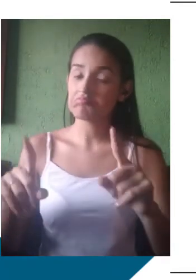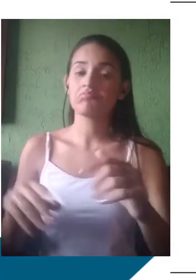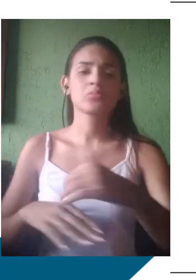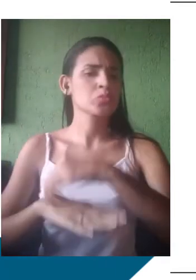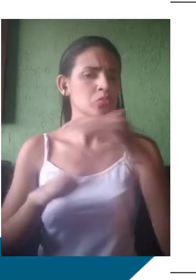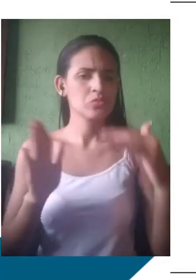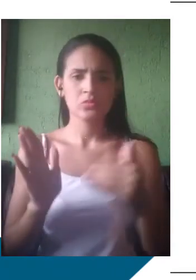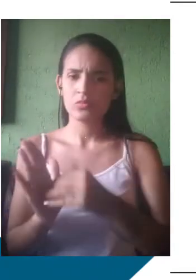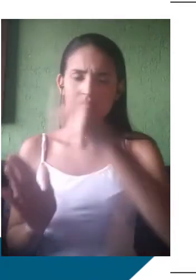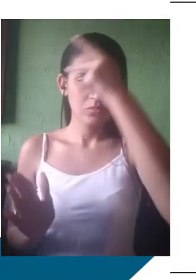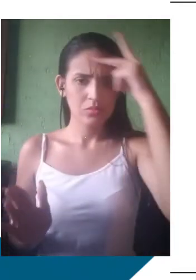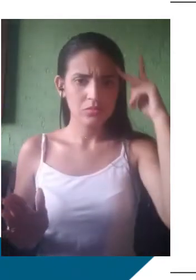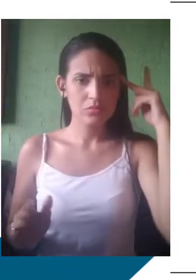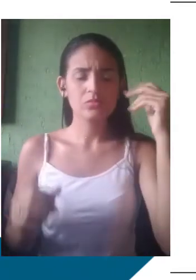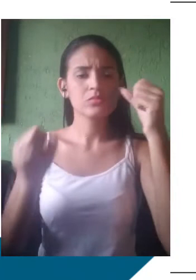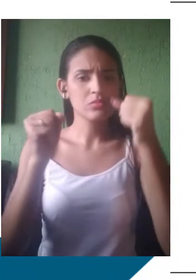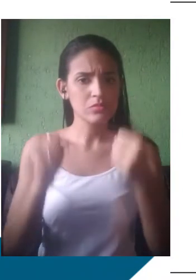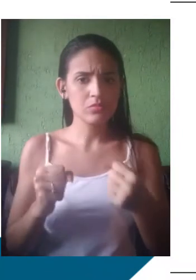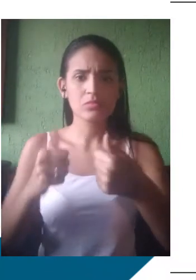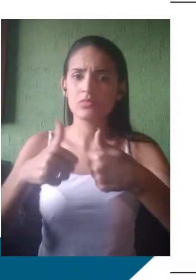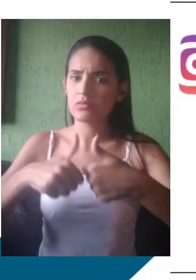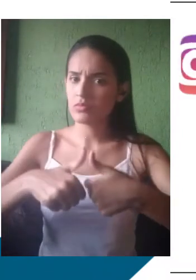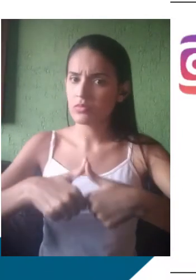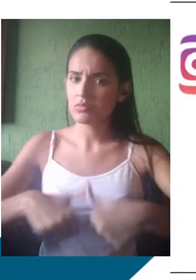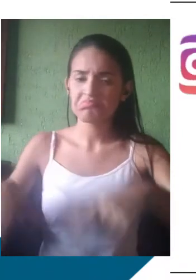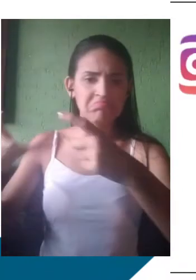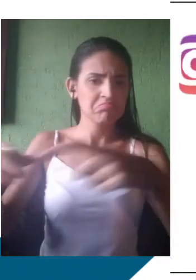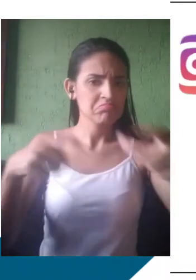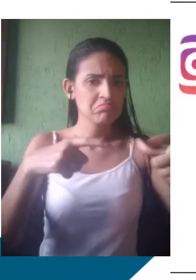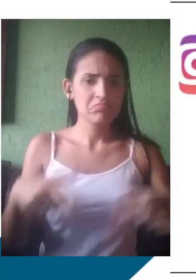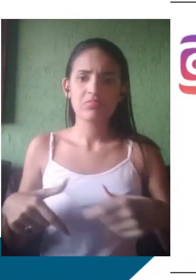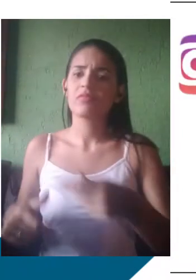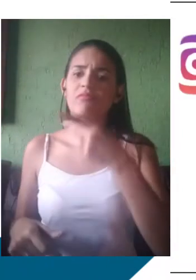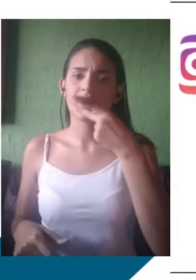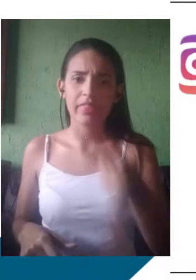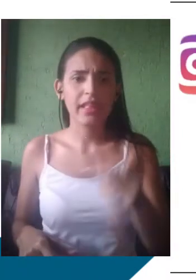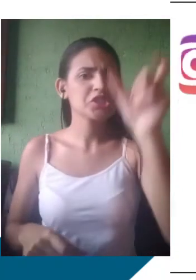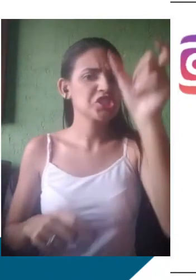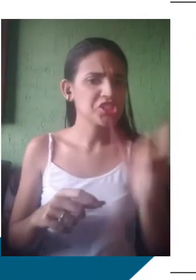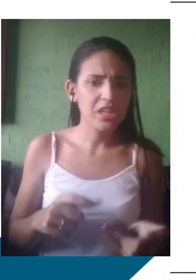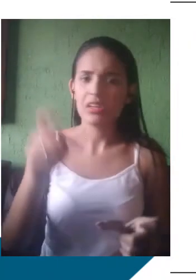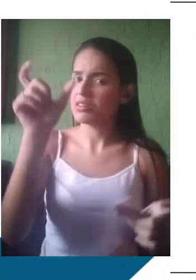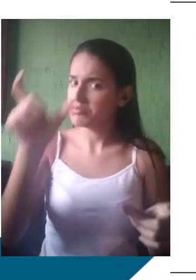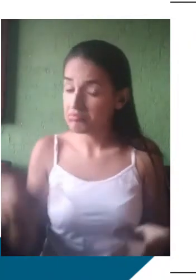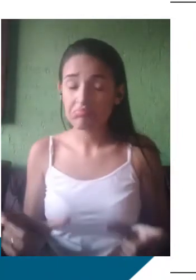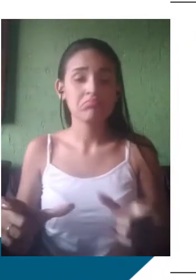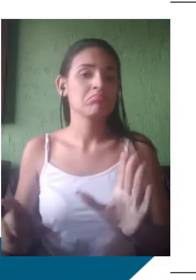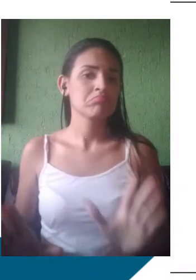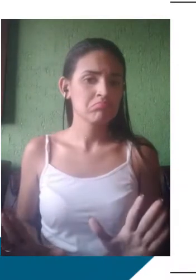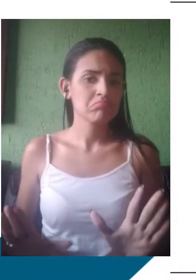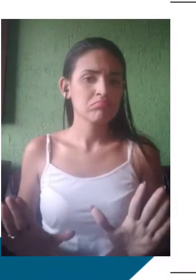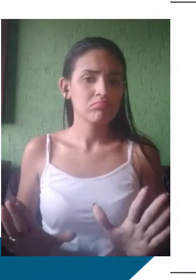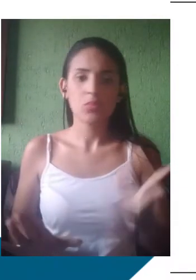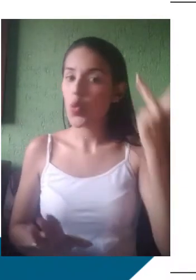ocupar determinados lugares. Então, vamos ficar com isso na cabeça. Nenhuma variedade é melhor que a outra. Ter